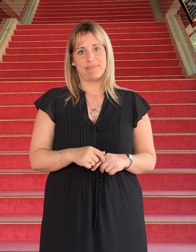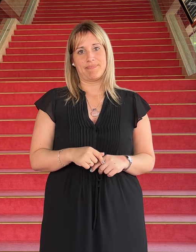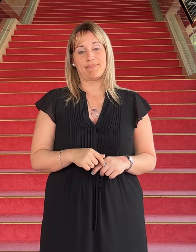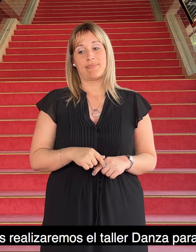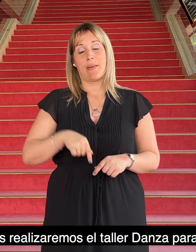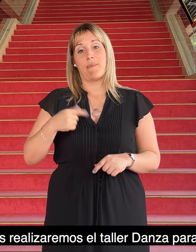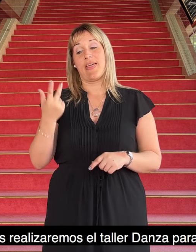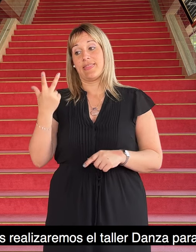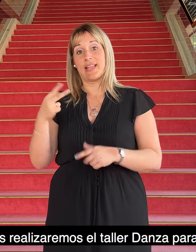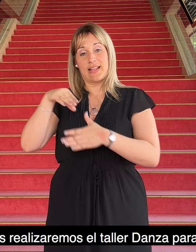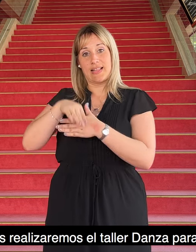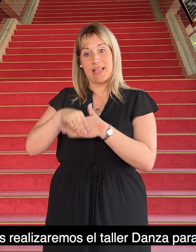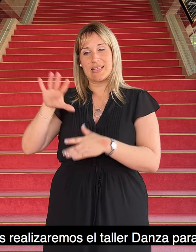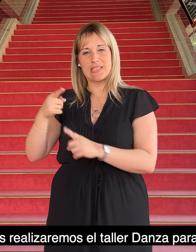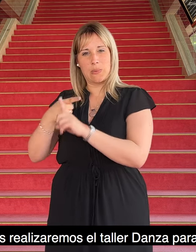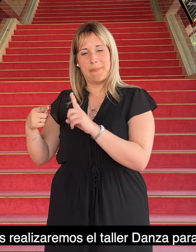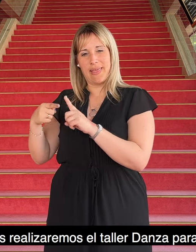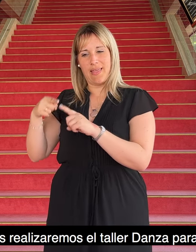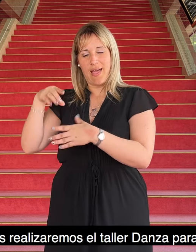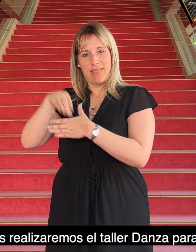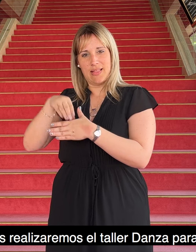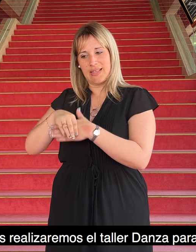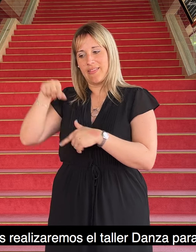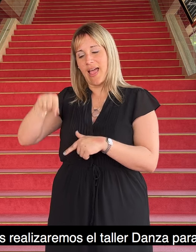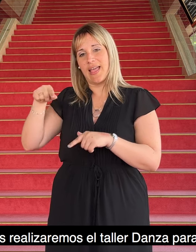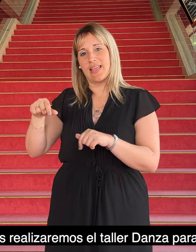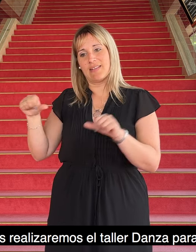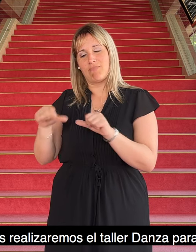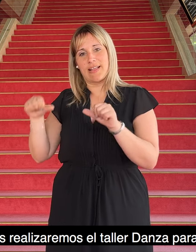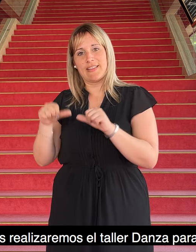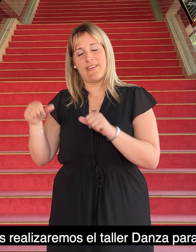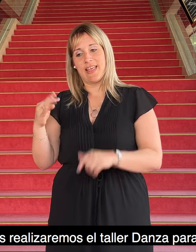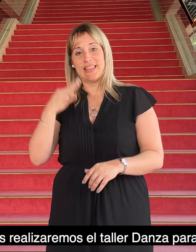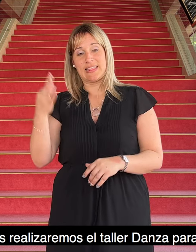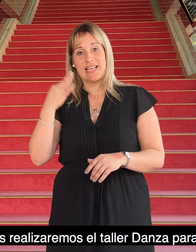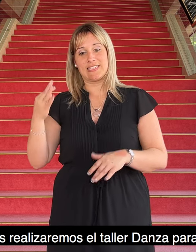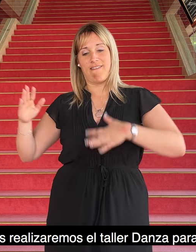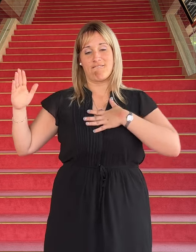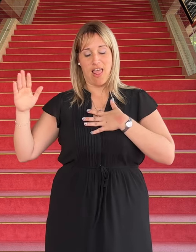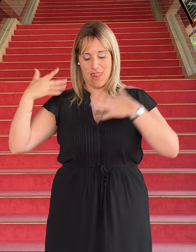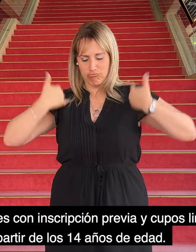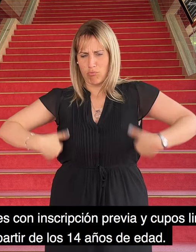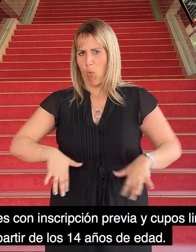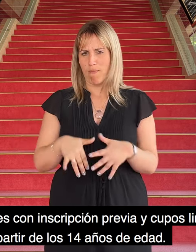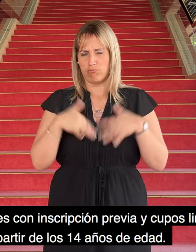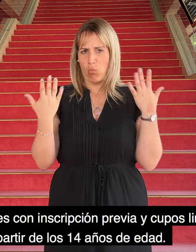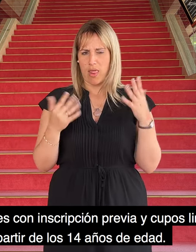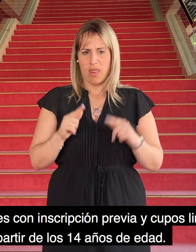De 15 a 17.30, realizaremos el taller Danza para Todos los Cuerpos. Esta actividad es